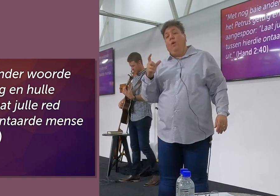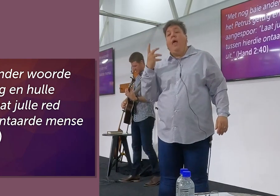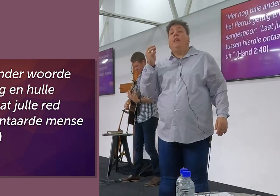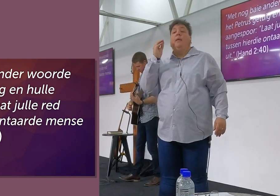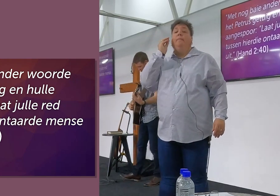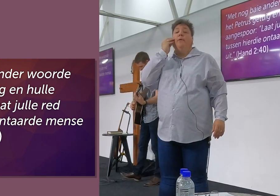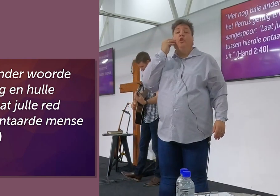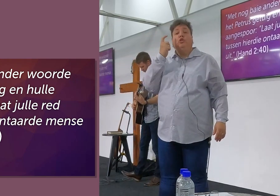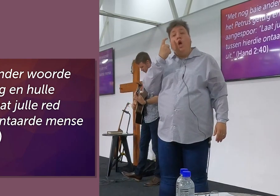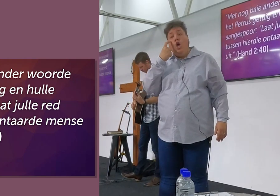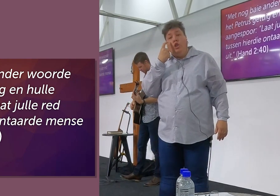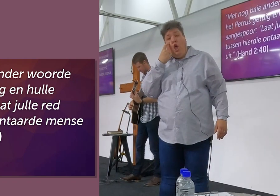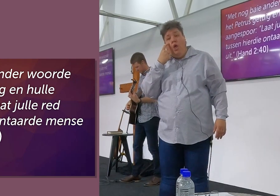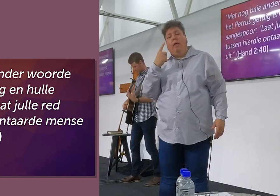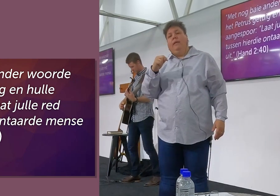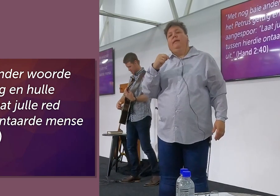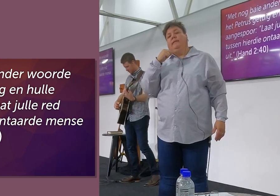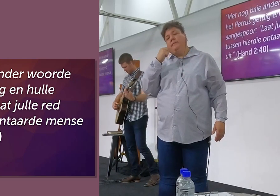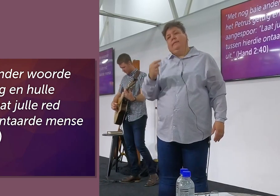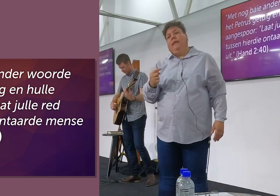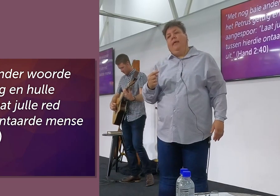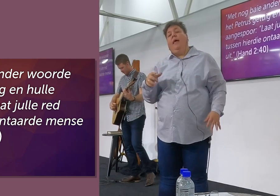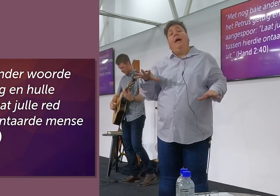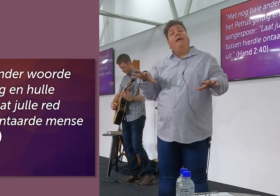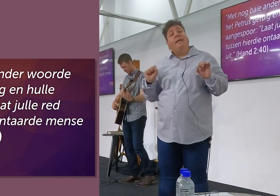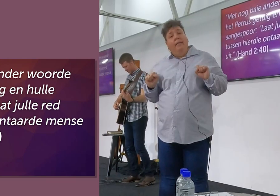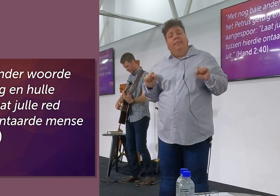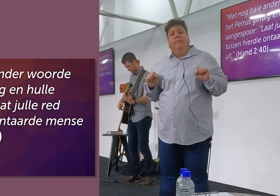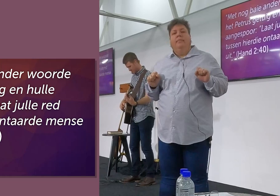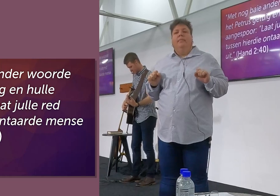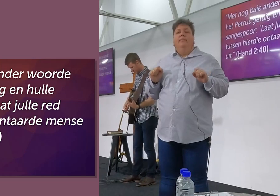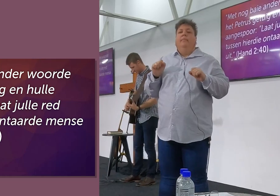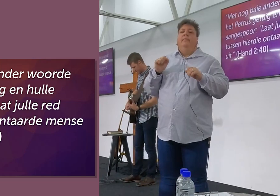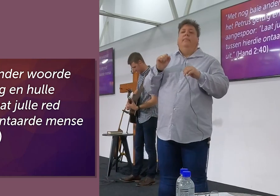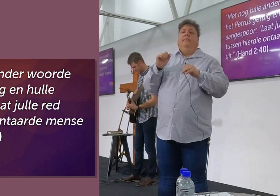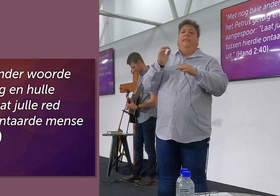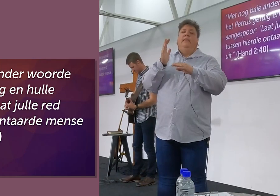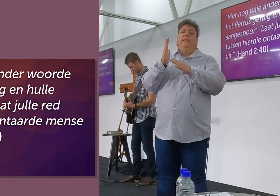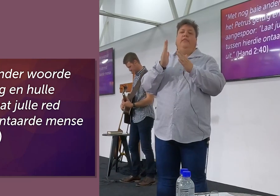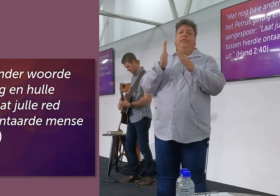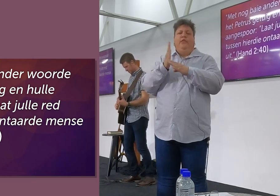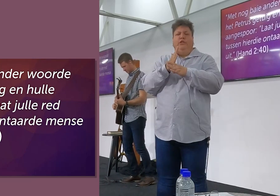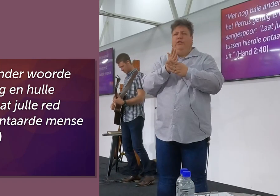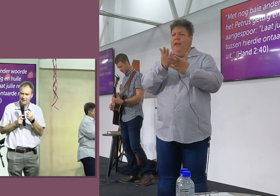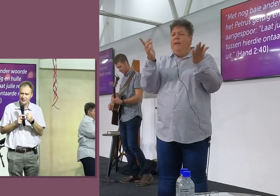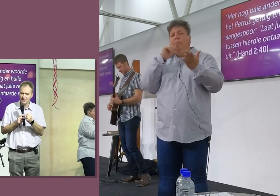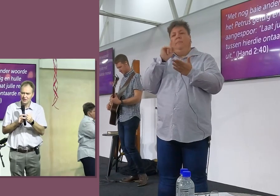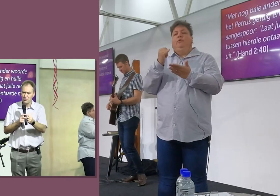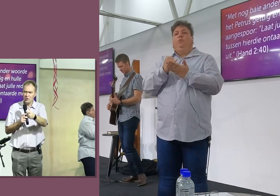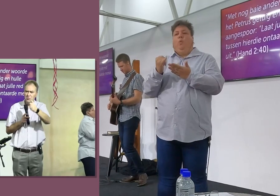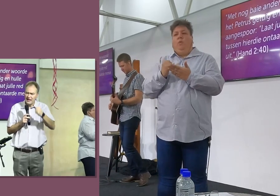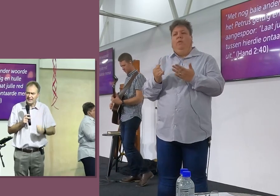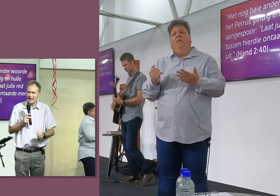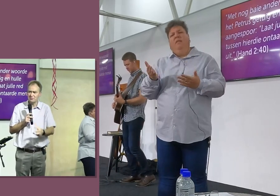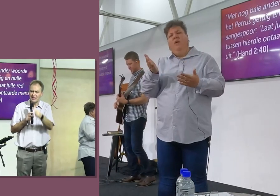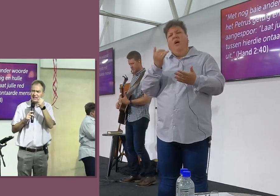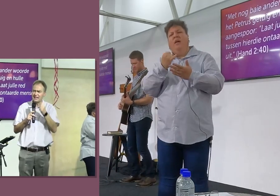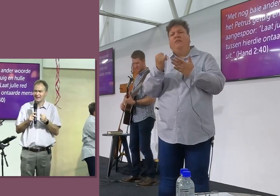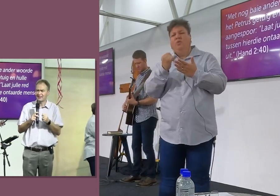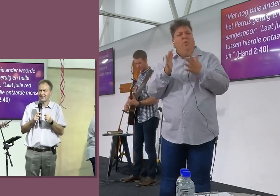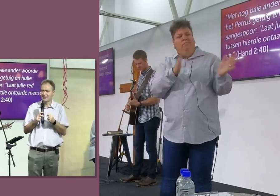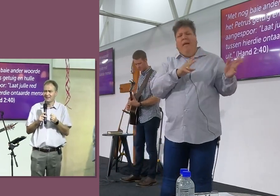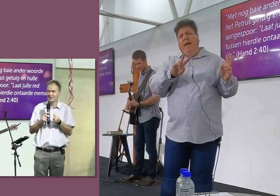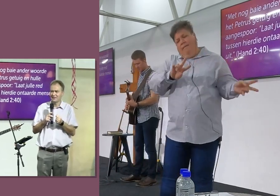Petrus getuig en jylle aangespoor, laat jylle red tis in die ontaarde mensheid, laat jylle red. Kom uit dit uit,